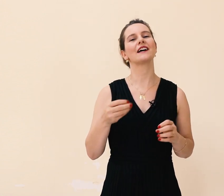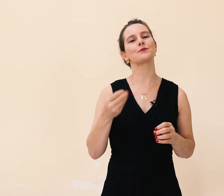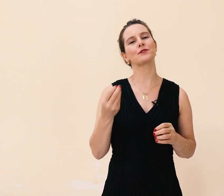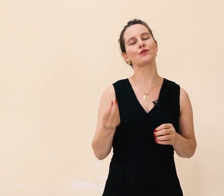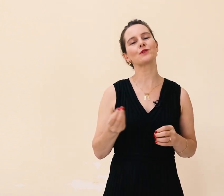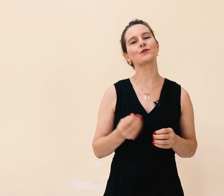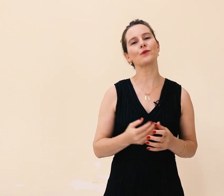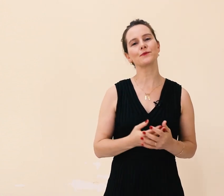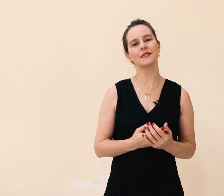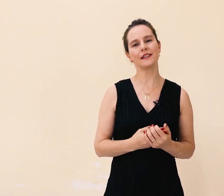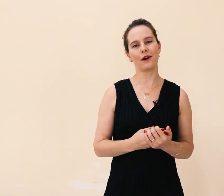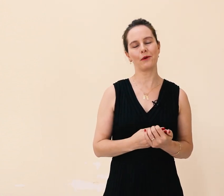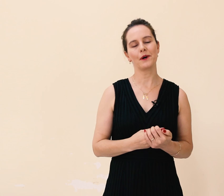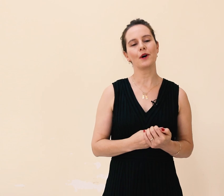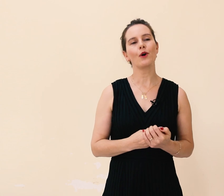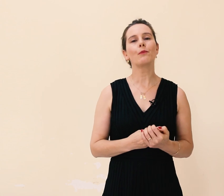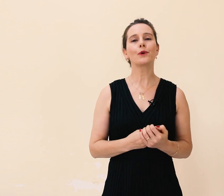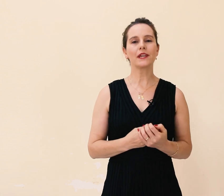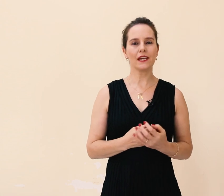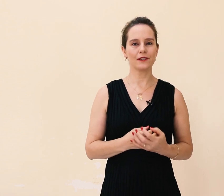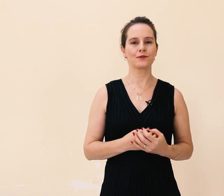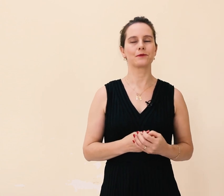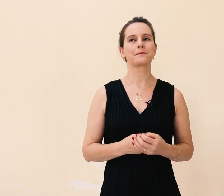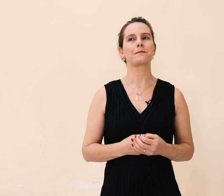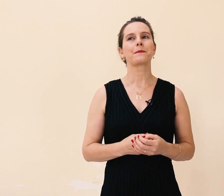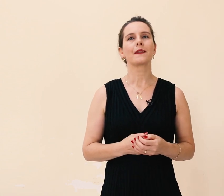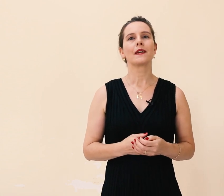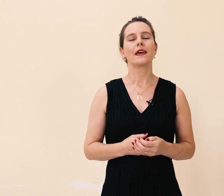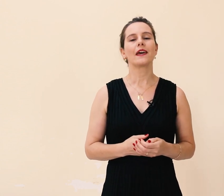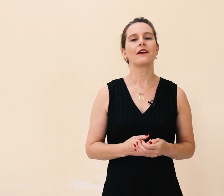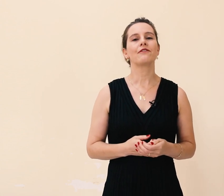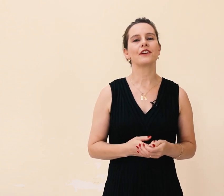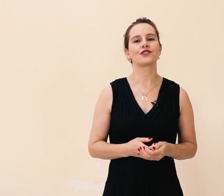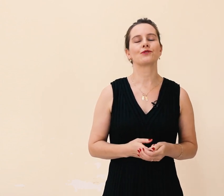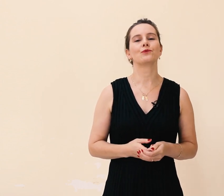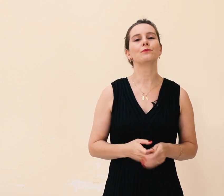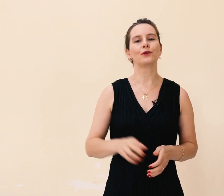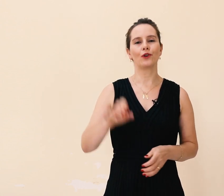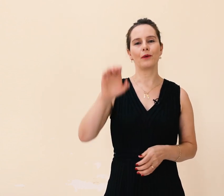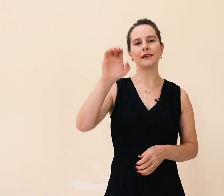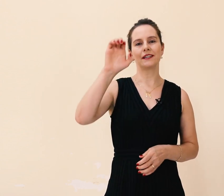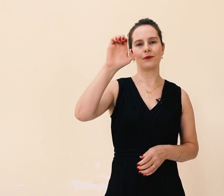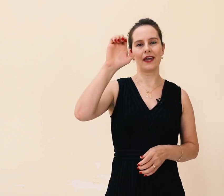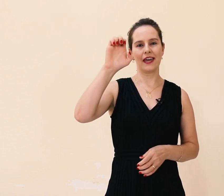as pessoas com um sinal. Por que isso? Vejam, o meu nome então é